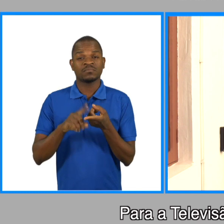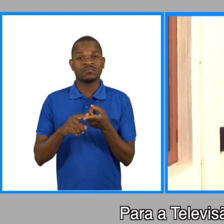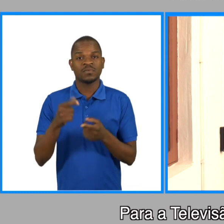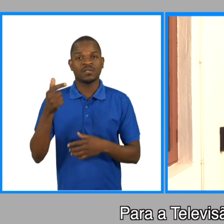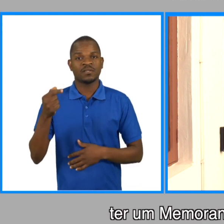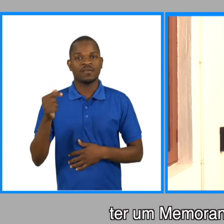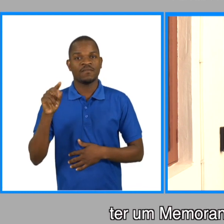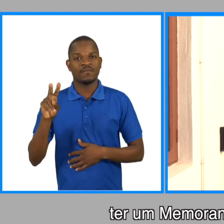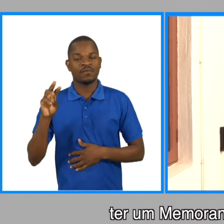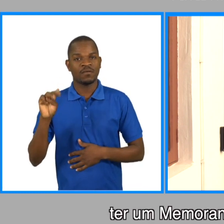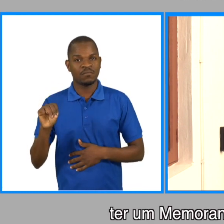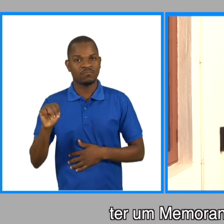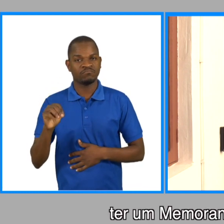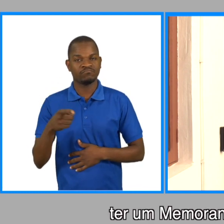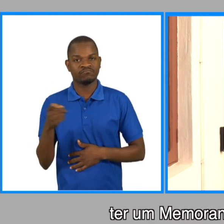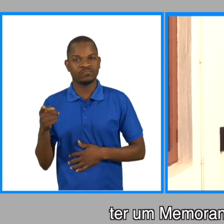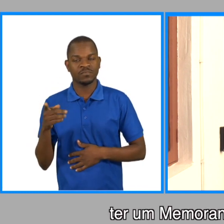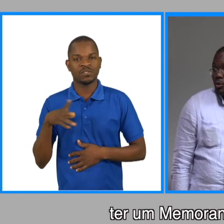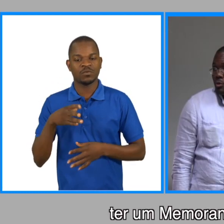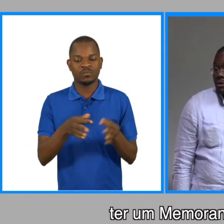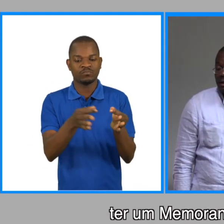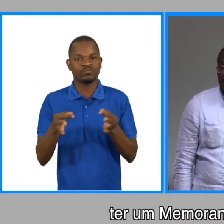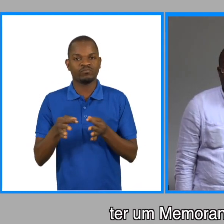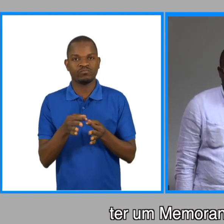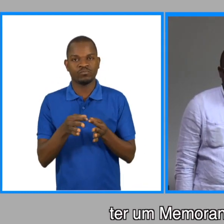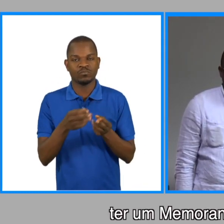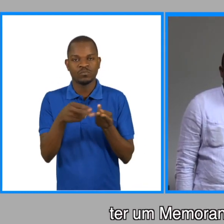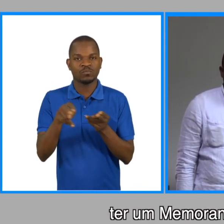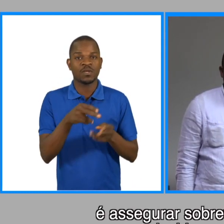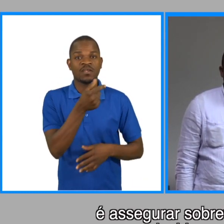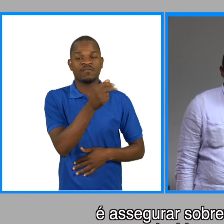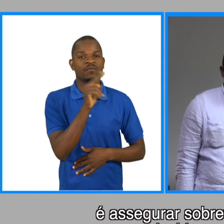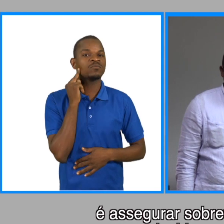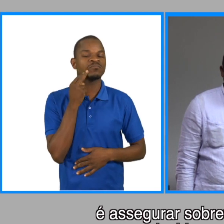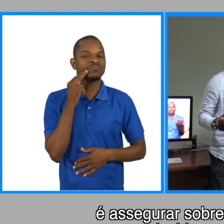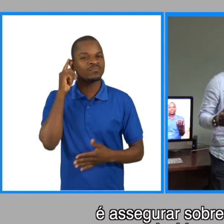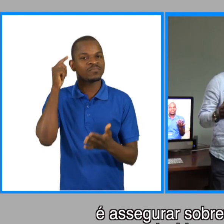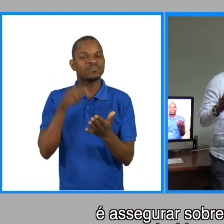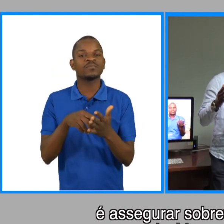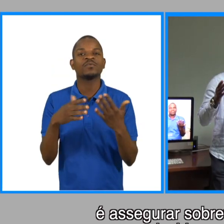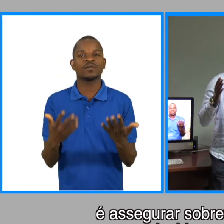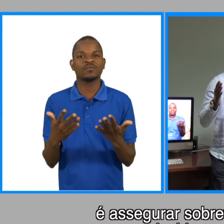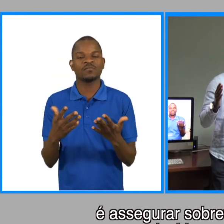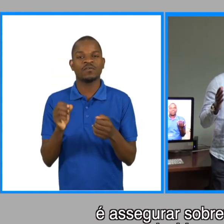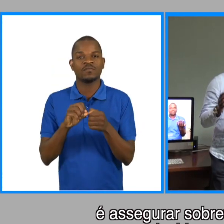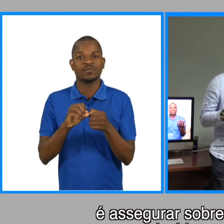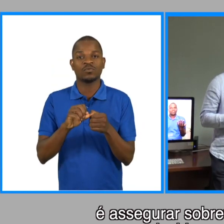Moçambique ter um memorando de entendimento com a TV Surdo é assegurar sobretudo que a informação